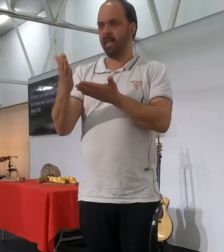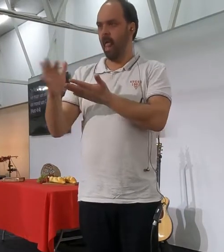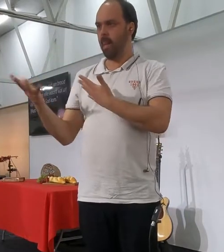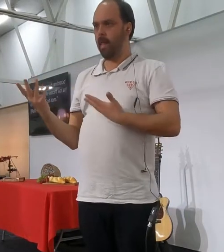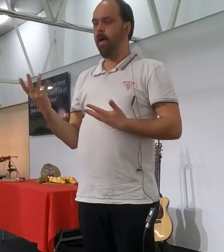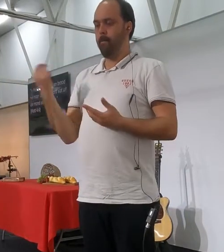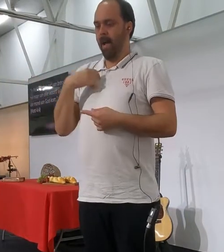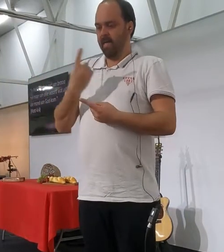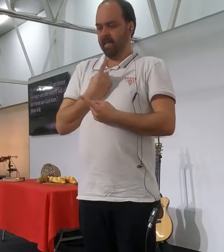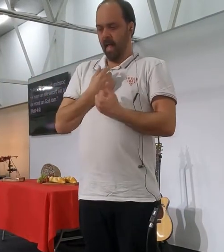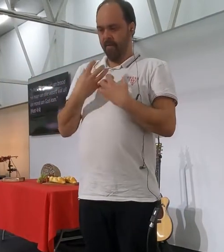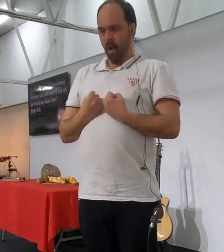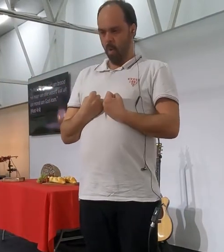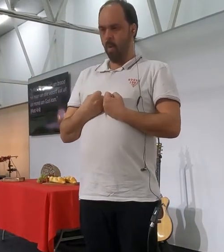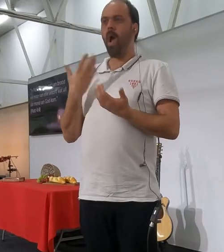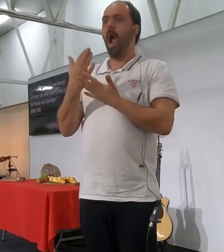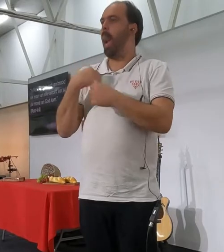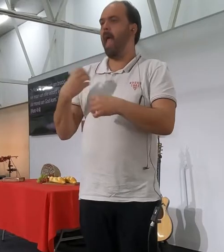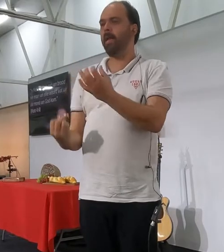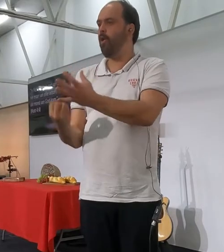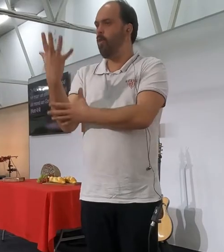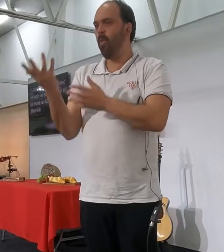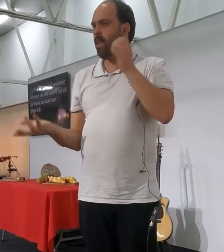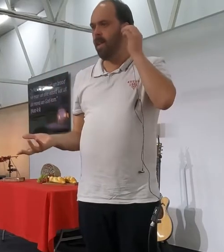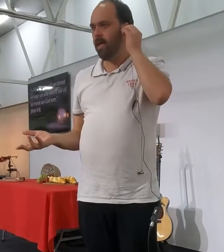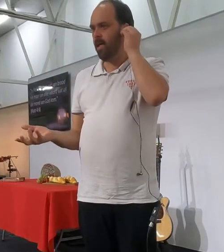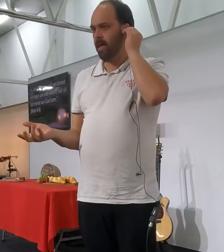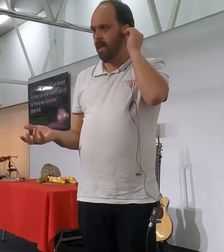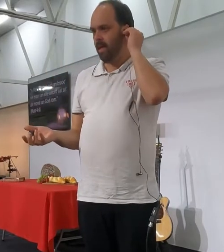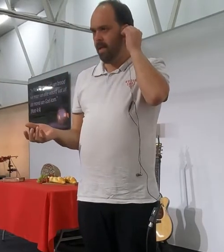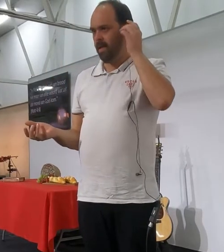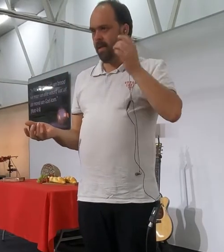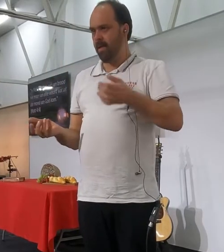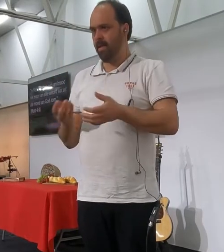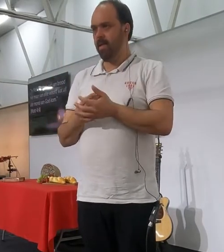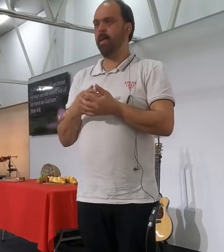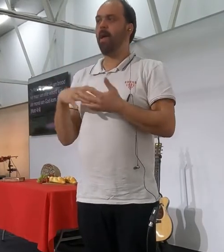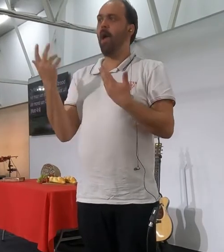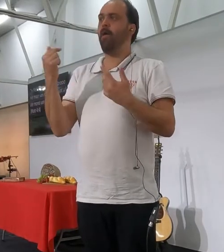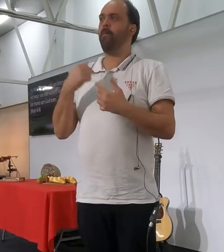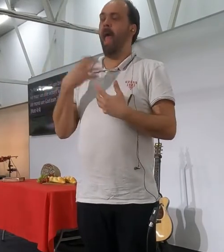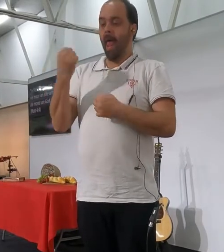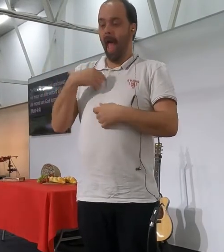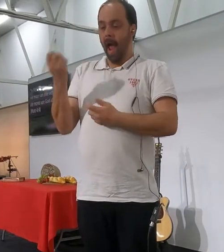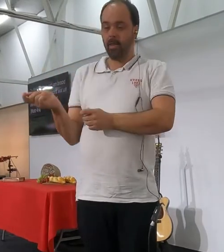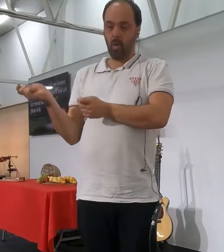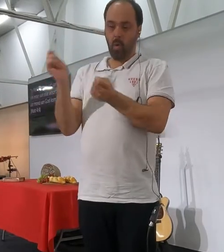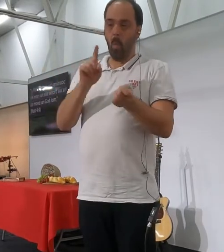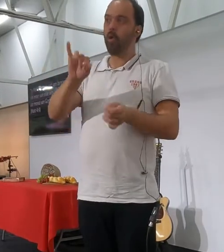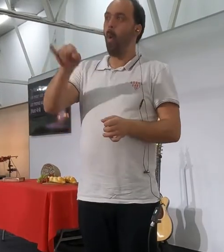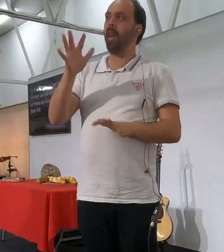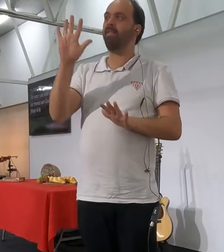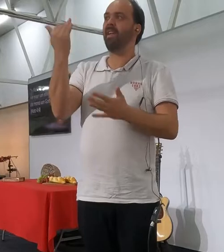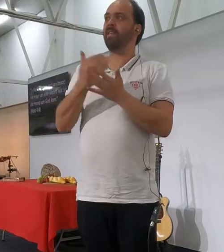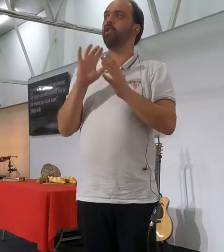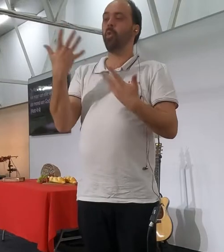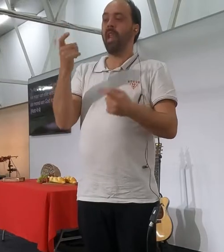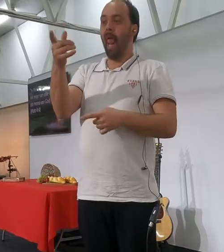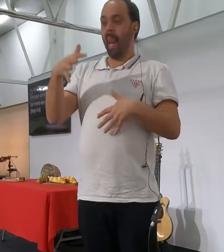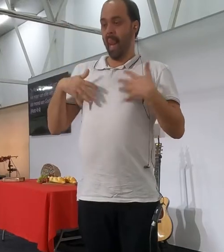sit, waar ek nie kan groei nie, en waar ek nie, dief kom net om te stel en te slag en uit te roei, maar ek het gekom, Johannes 10 vers lief, so dat jy die leven kan nie, en dit in oorveel,